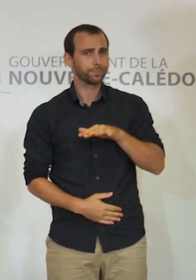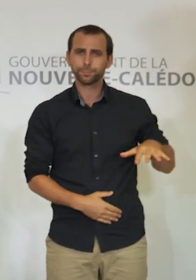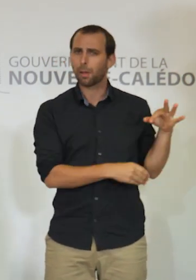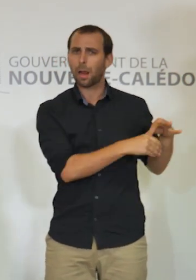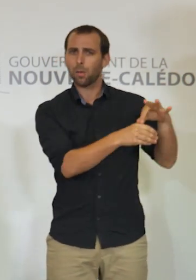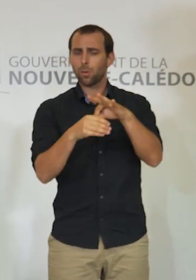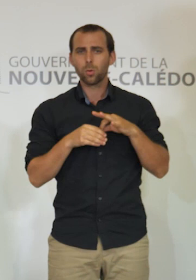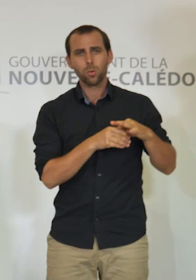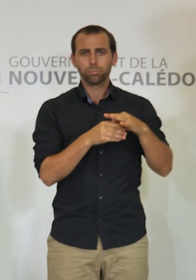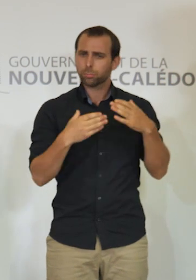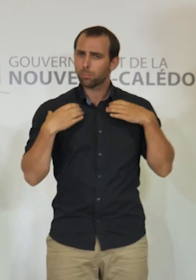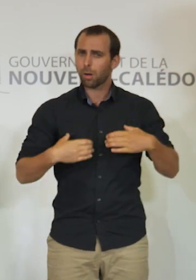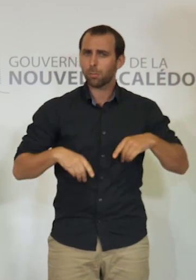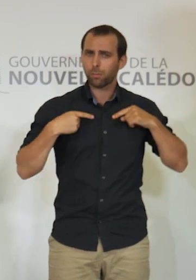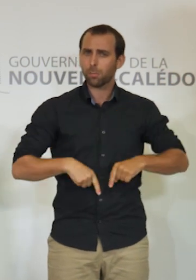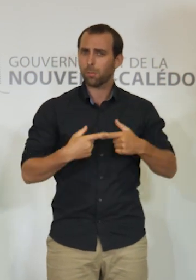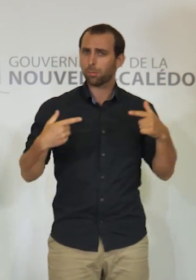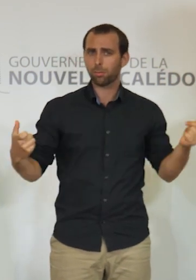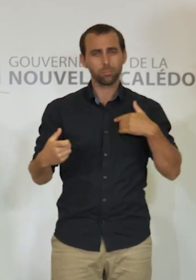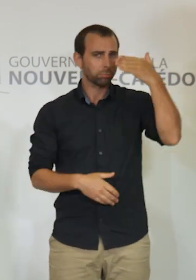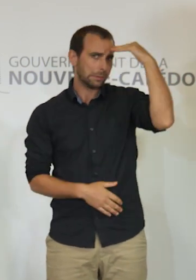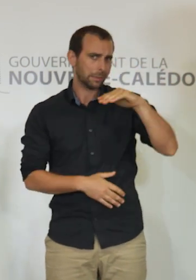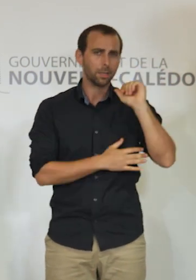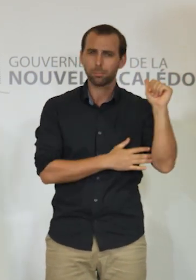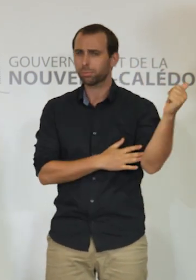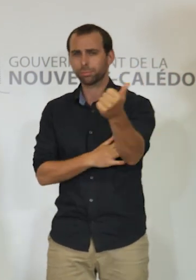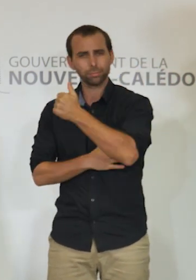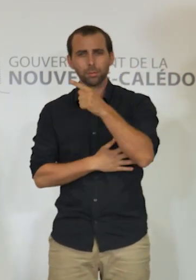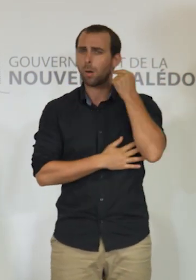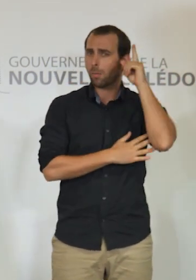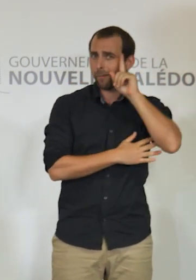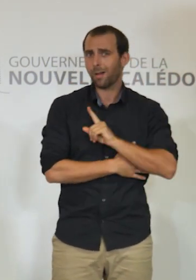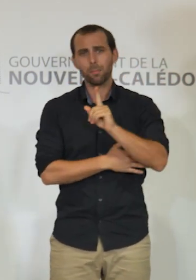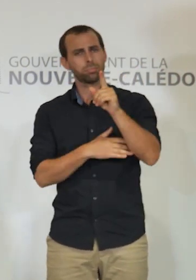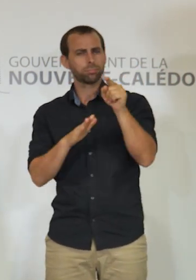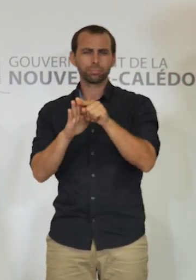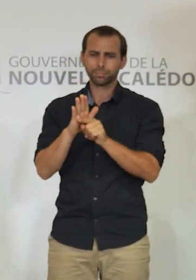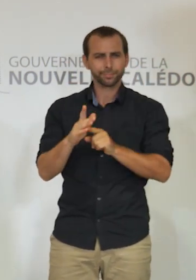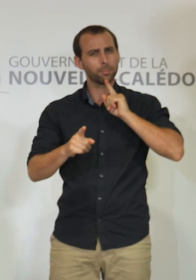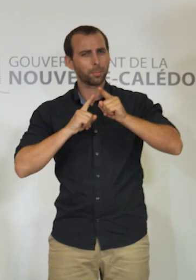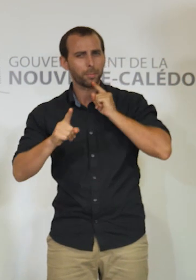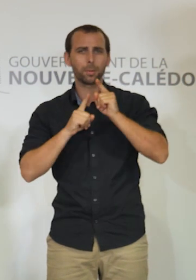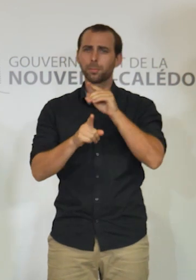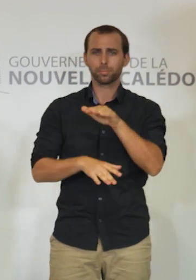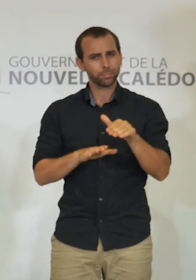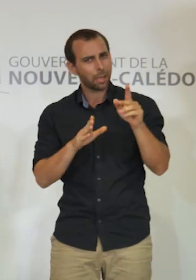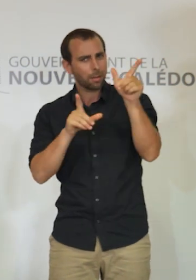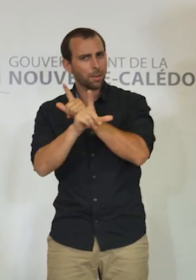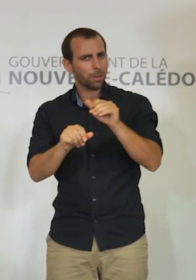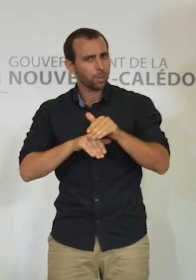nous savons pouvoir compter sur chacune et chacun d'entre vous pour continuer à respecter ces consignes, et nous vous en remercions.